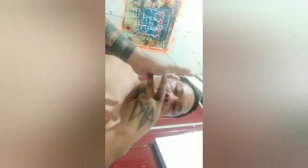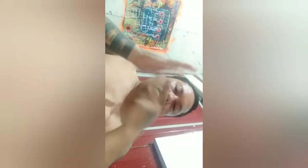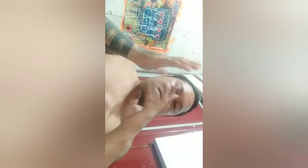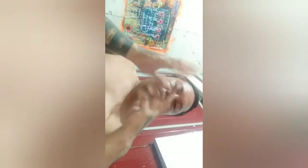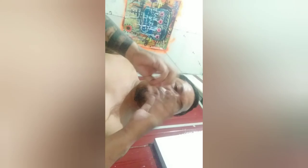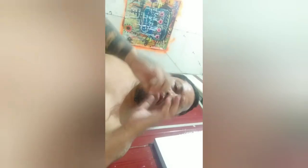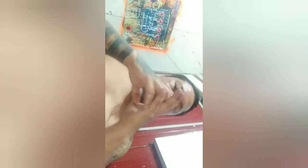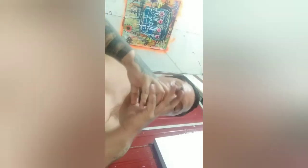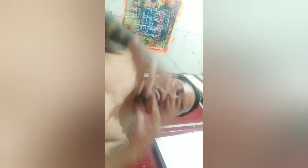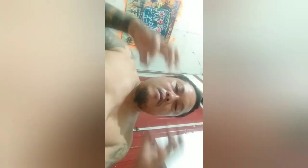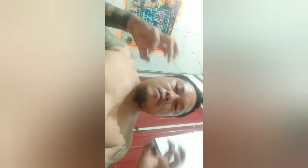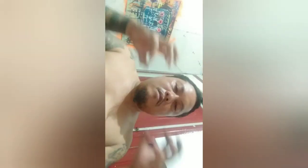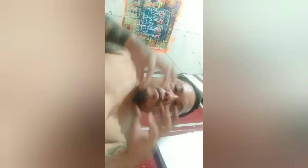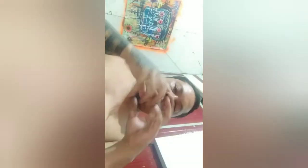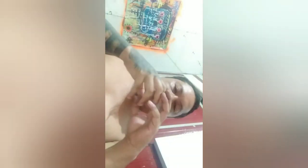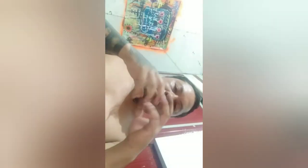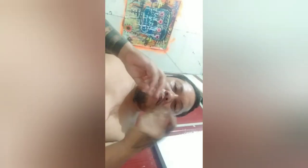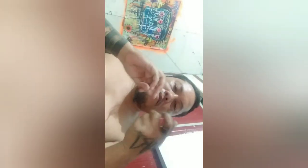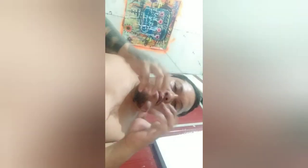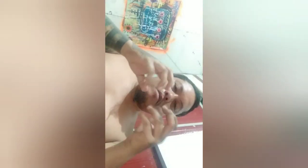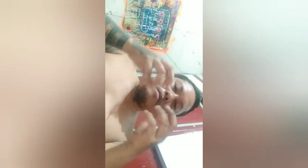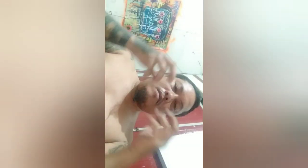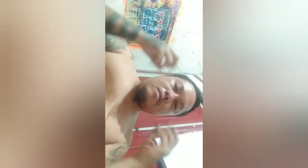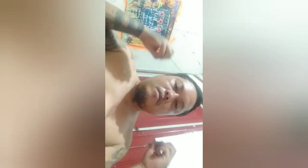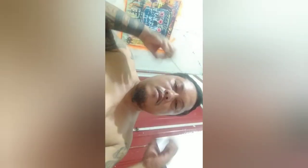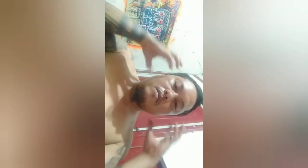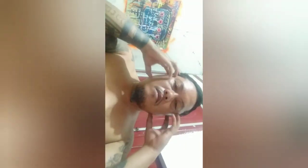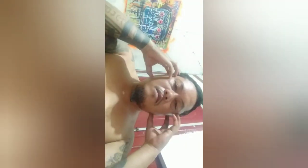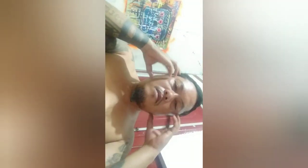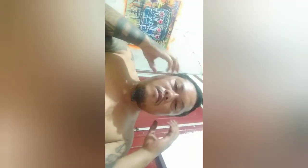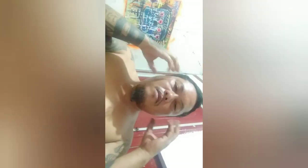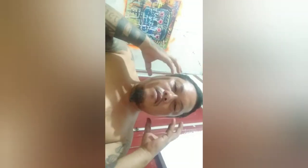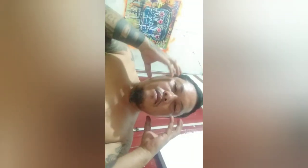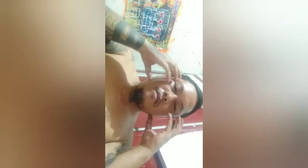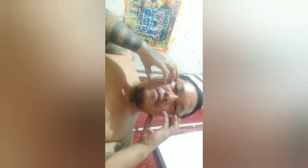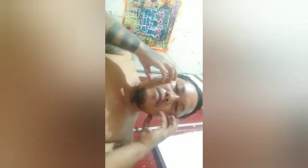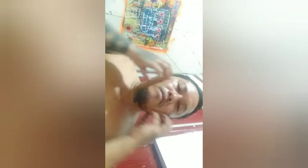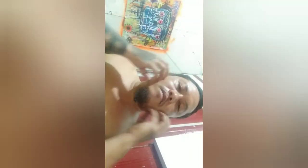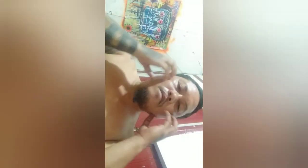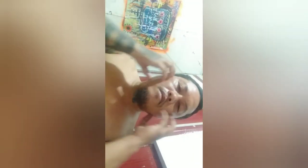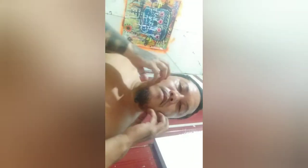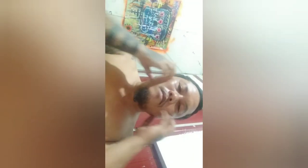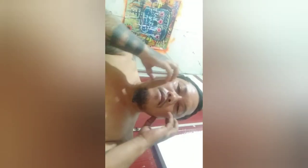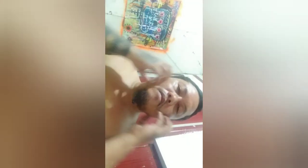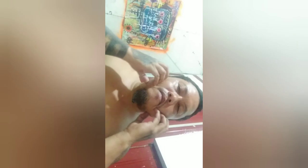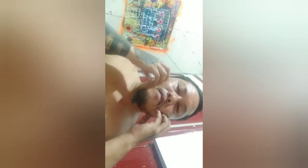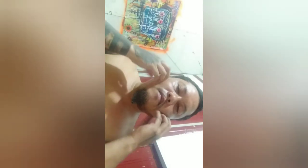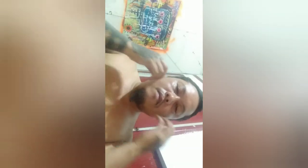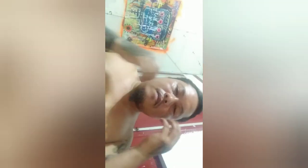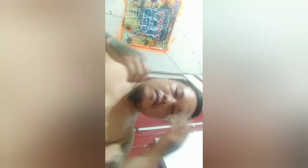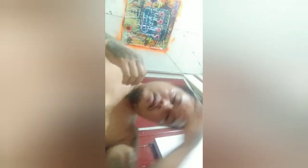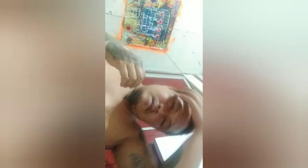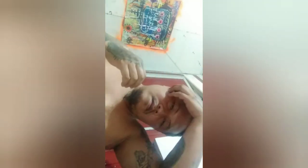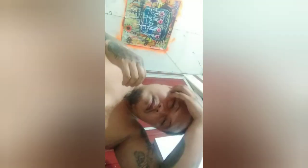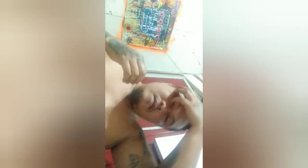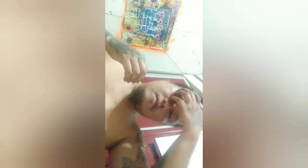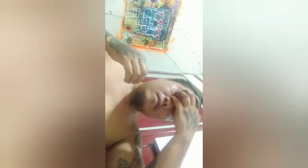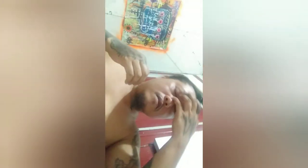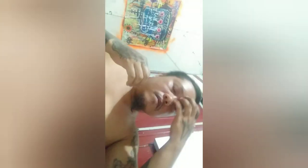Mare yung masyadod na Okay sa puntong nito ayun si Lucy Torres kitang-kita puti-mputi